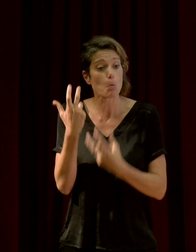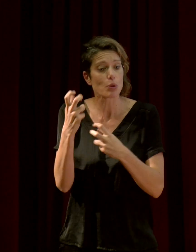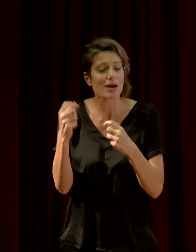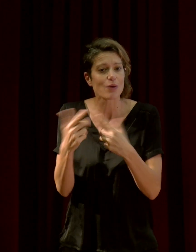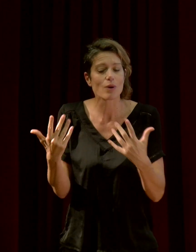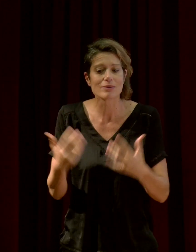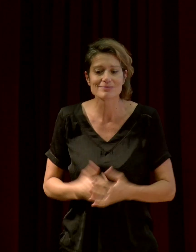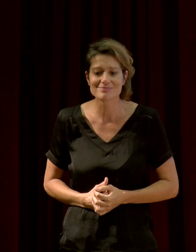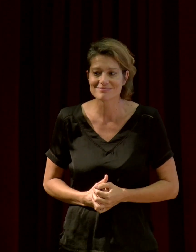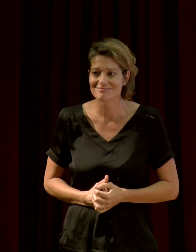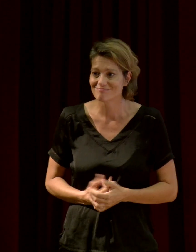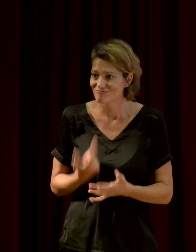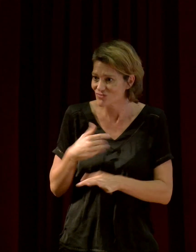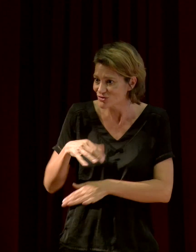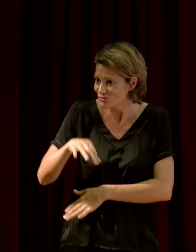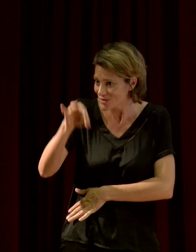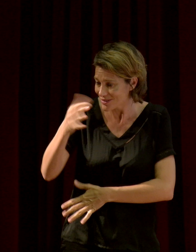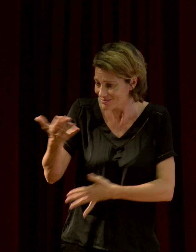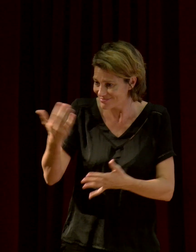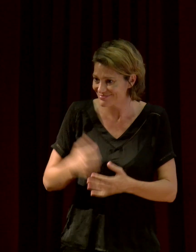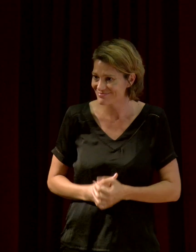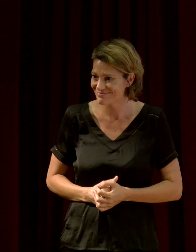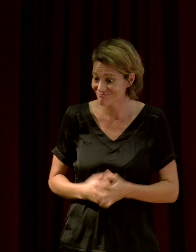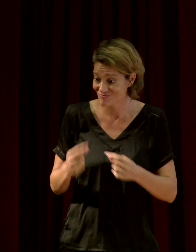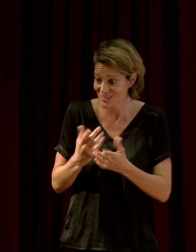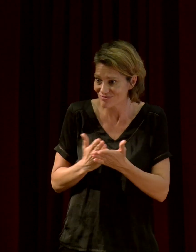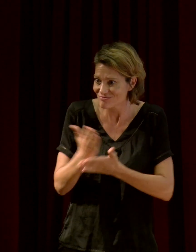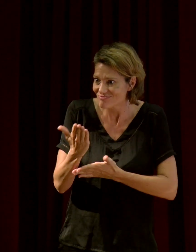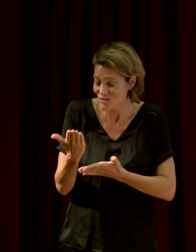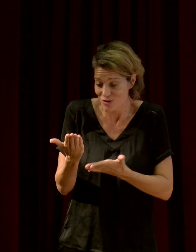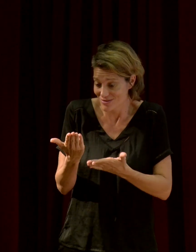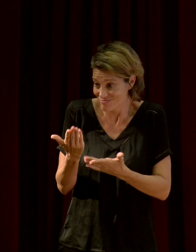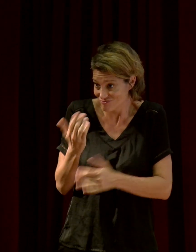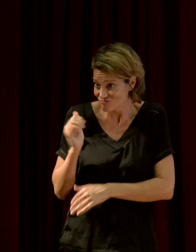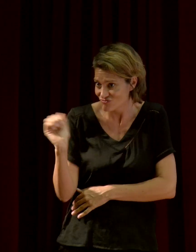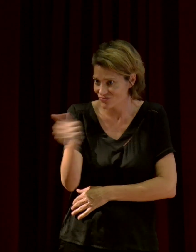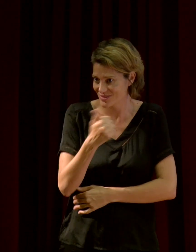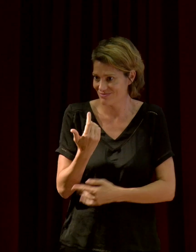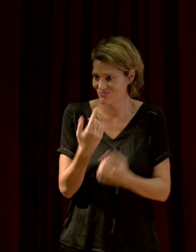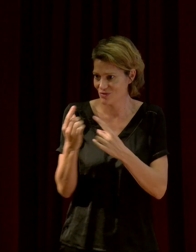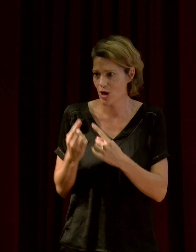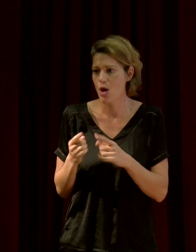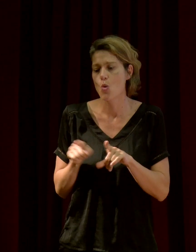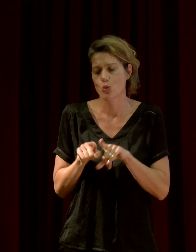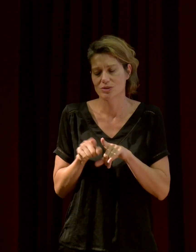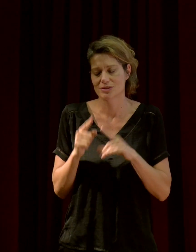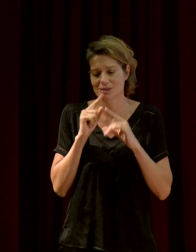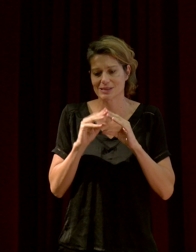Il est de ce que vous voulez. Encore une fois, on en fait ce qu'on veut. Et le silence n pas toujours dehors, justement.